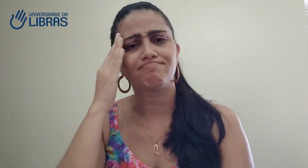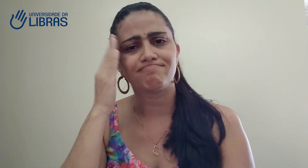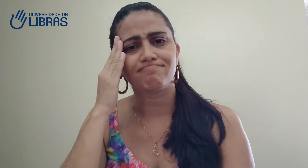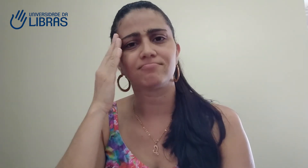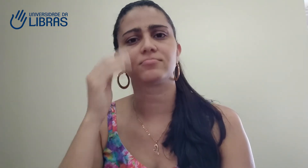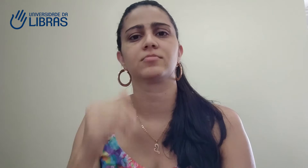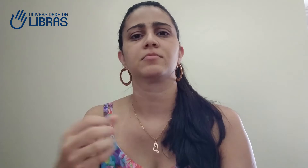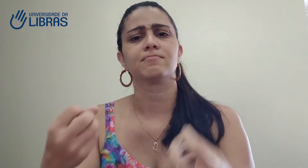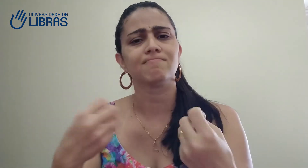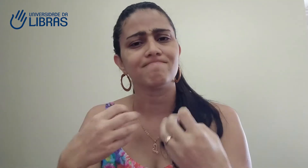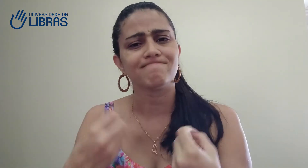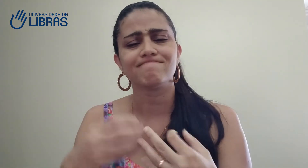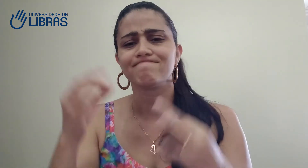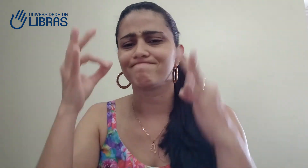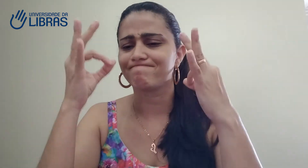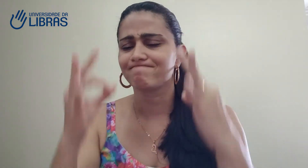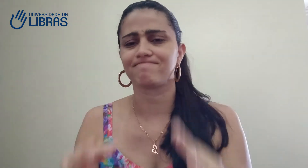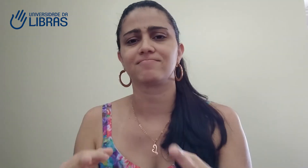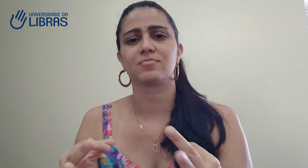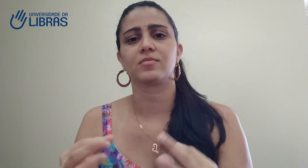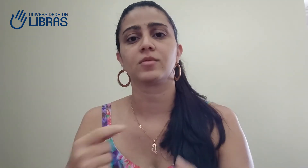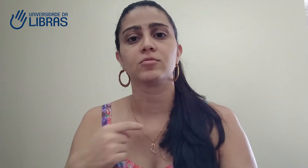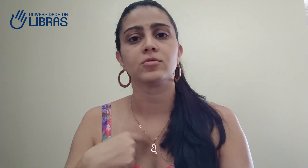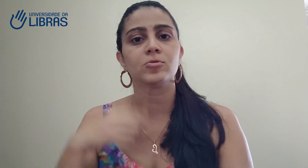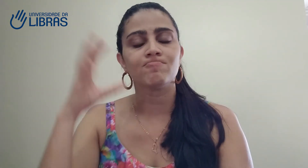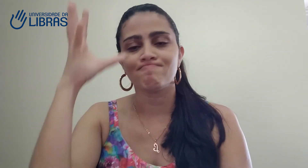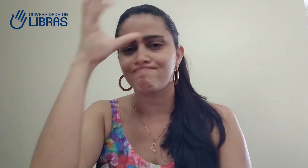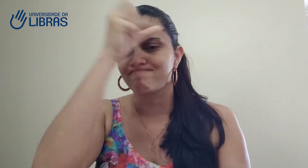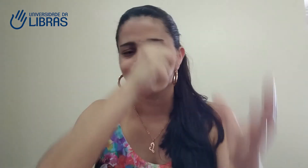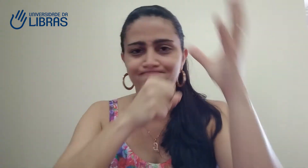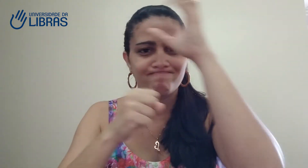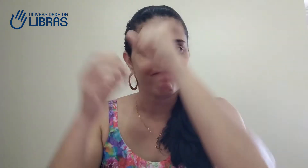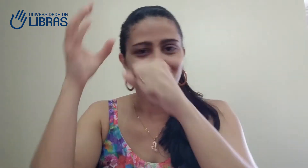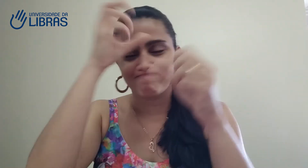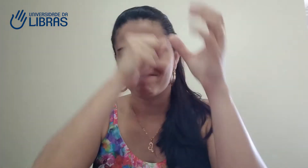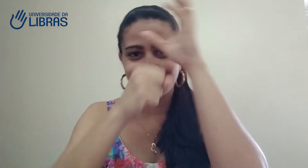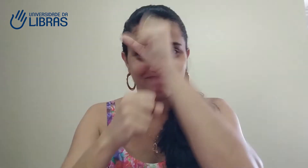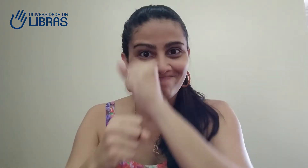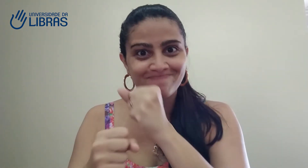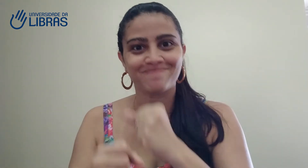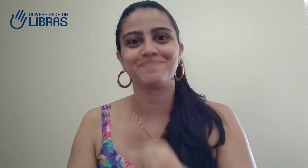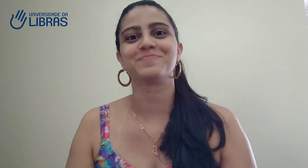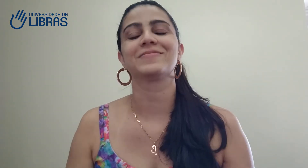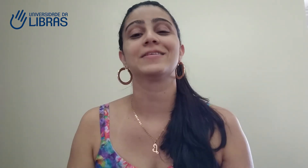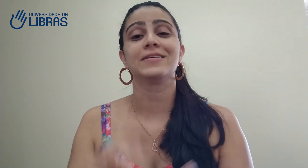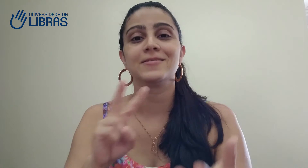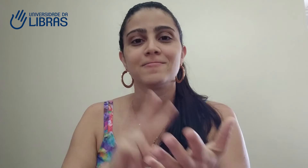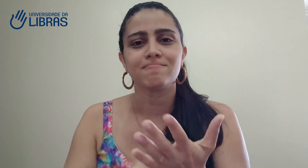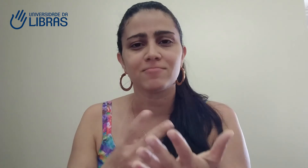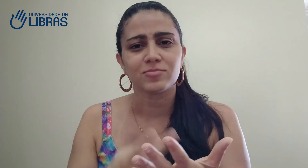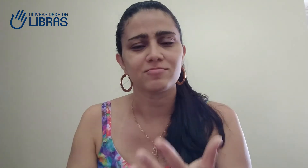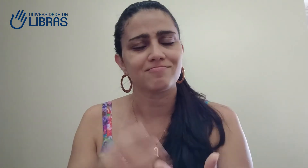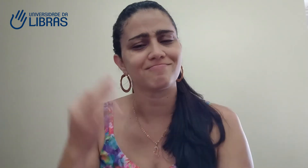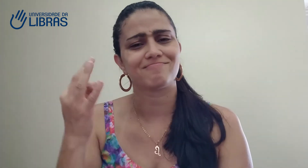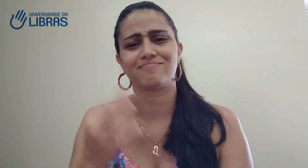carinho, sabe? Tudo que ele sabe perfeitamente. Eu fui ali aprendendo, captando tudo que ele estava me ensinando